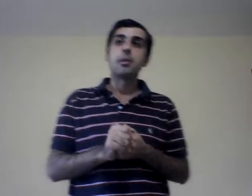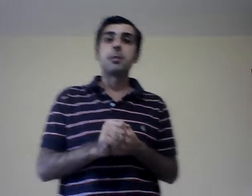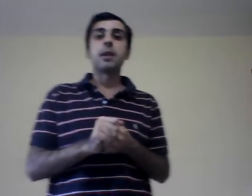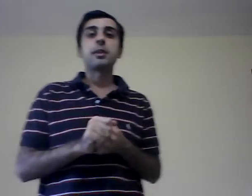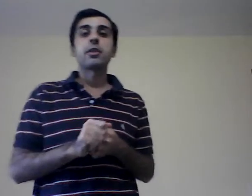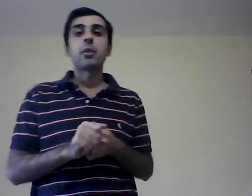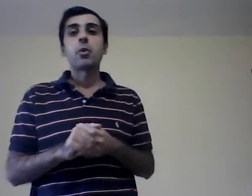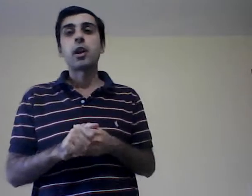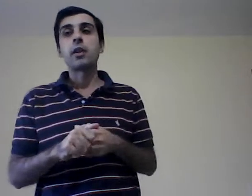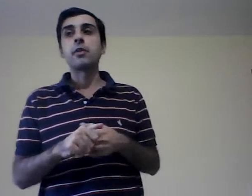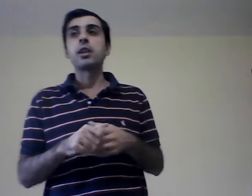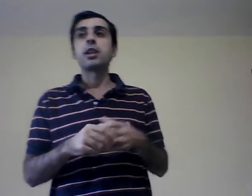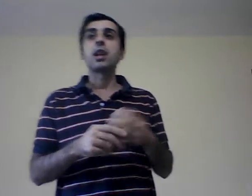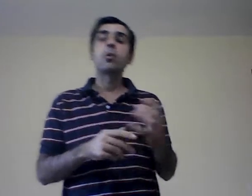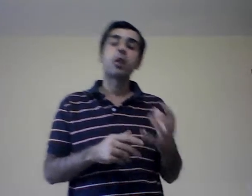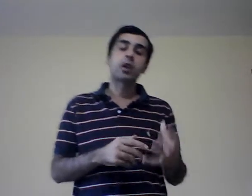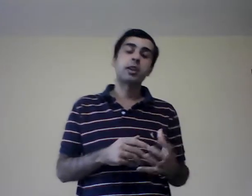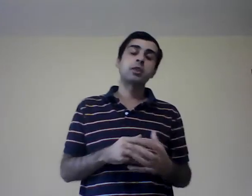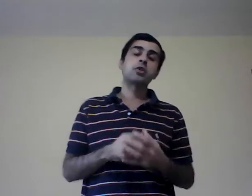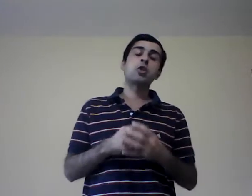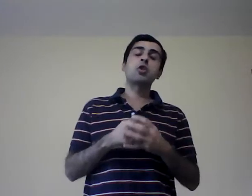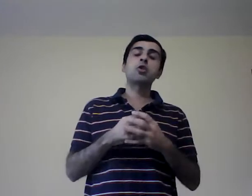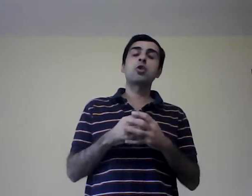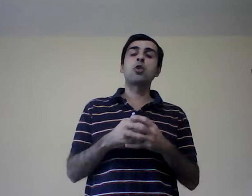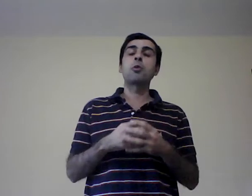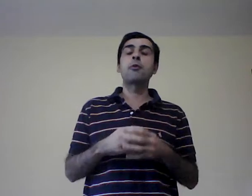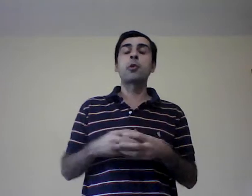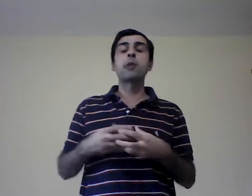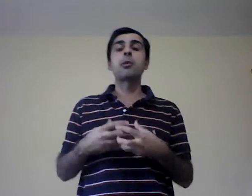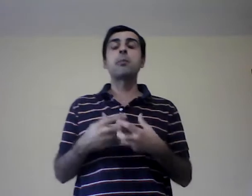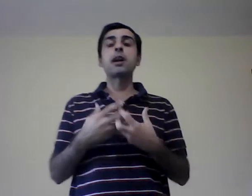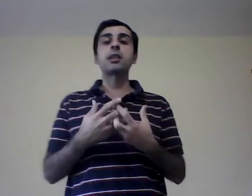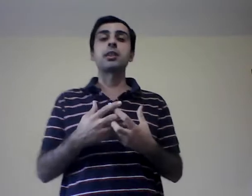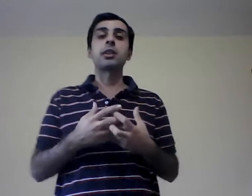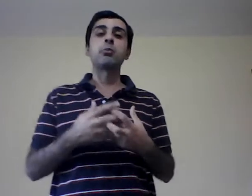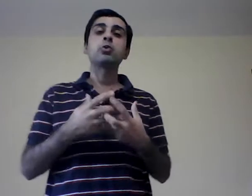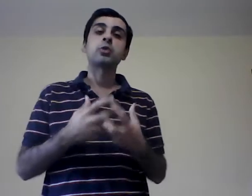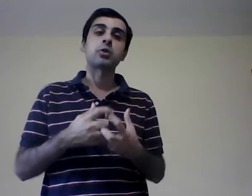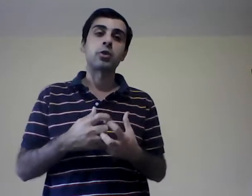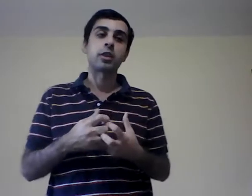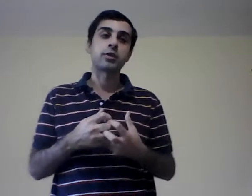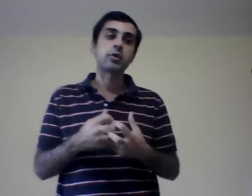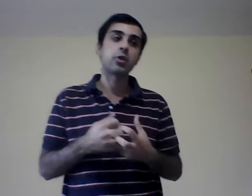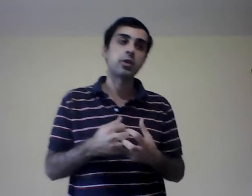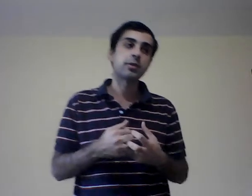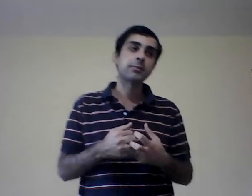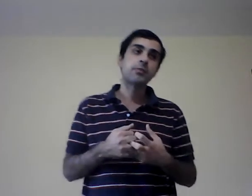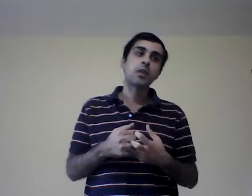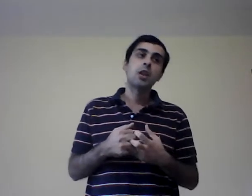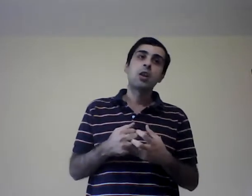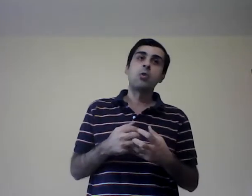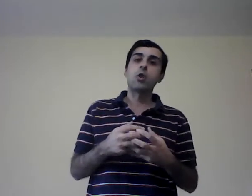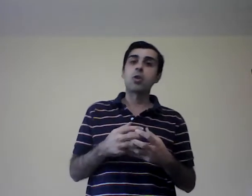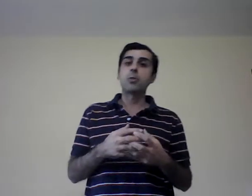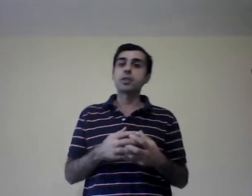Primeramente vamos a definir qué es una organización, cómo formamos parte de muchas organizaciones, luego vamos a hacer